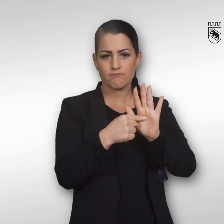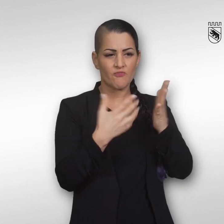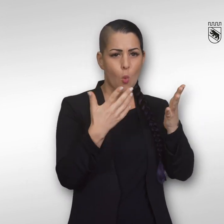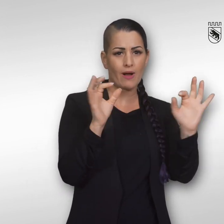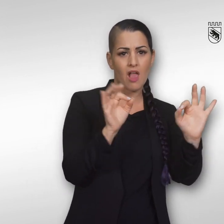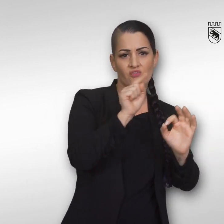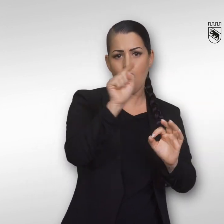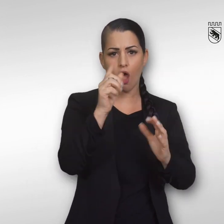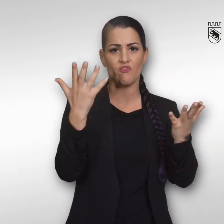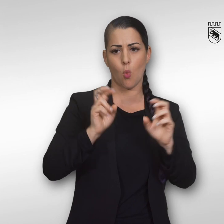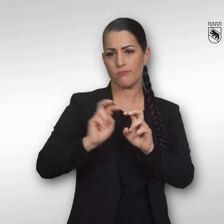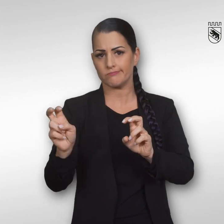sowie Böthler abgebildet.